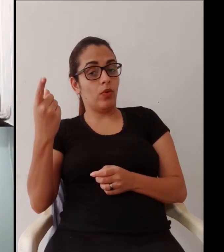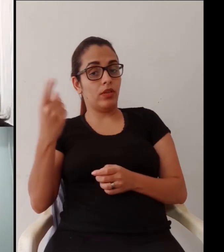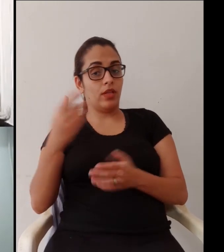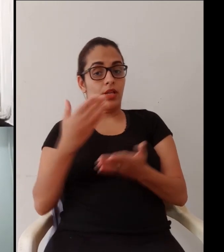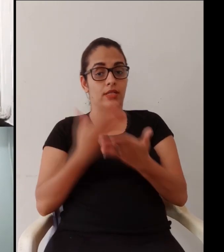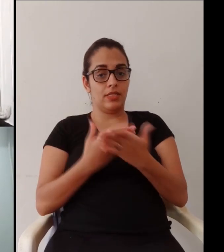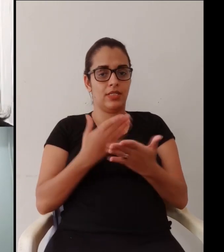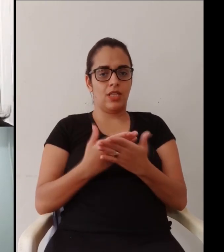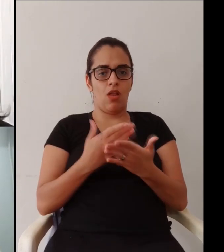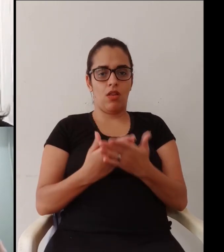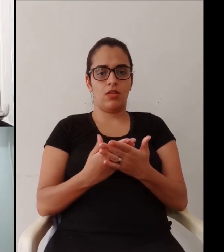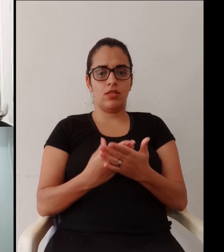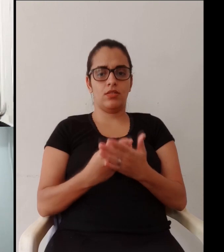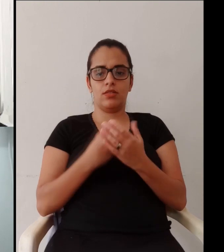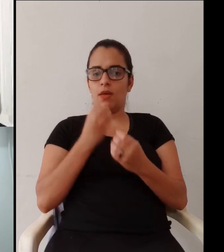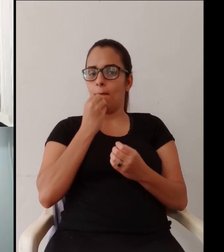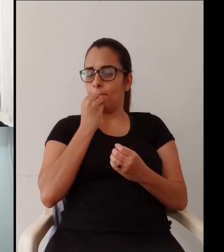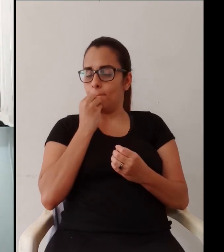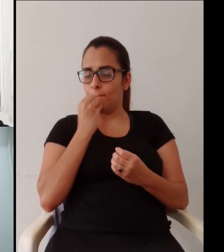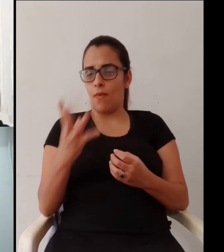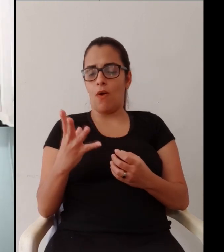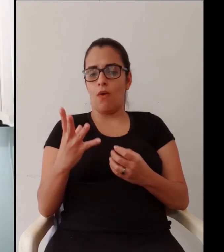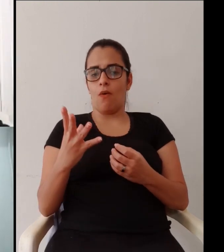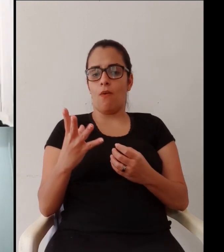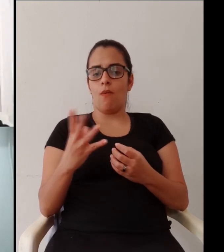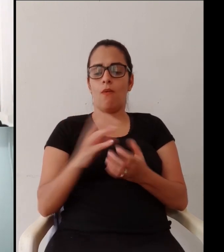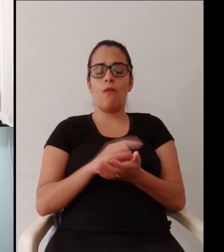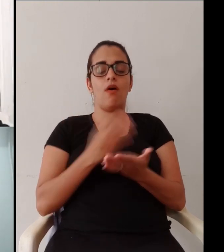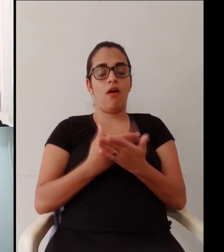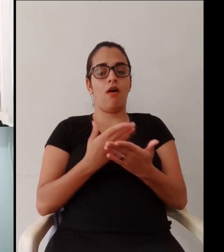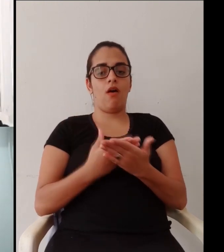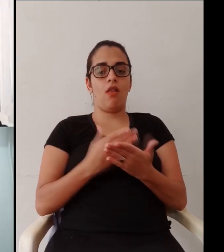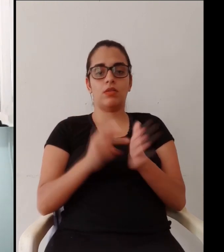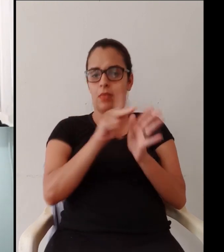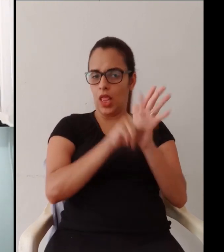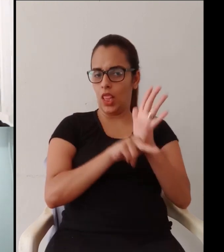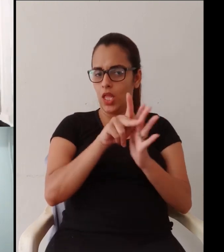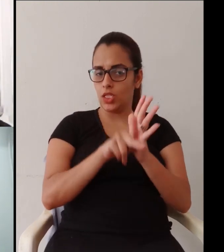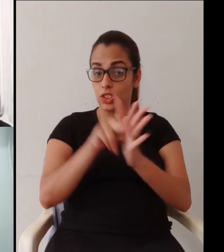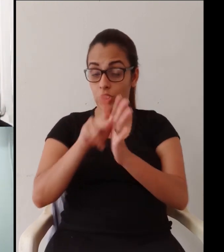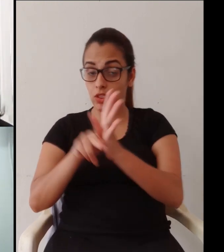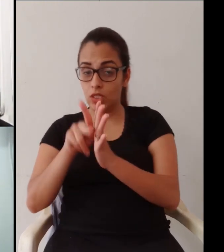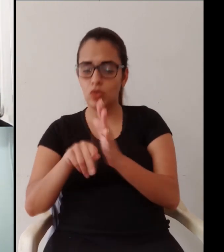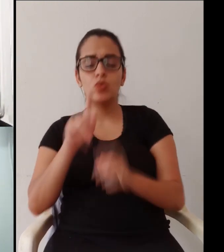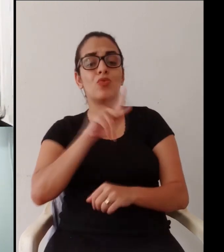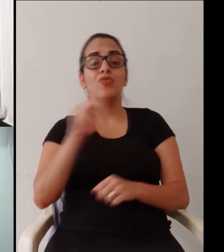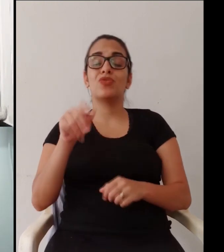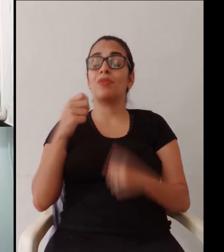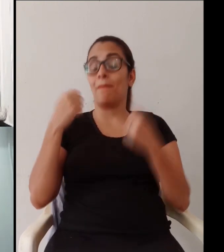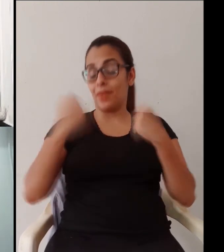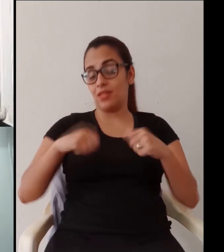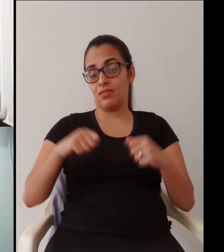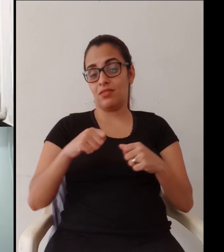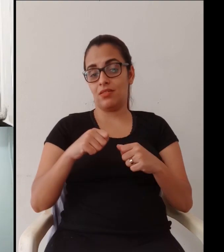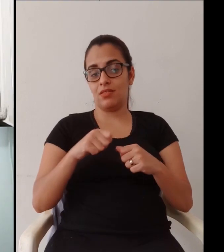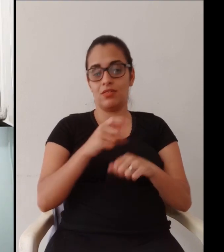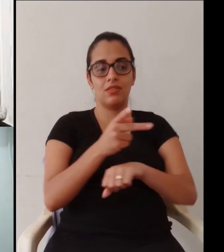muito ativo na educação à distância uma indicação da gente é que as aulas sejam criativas isso é bem